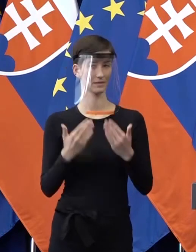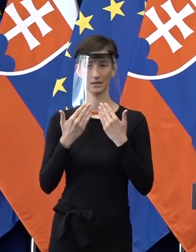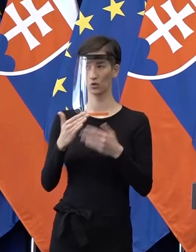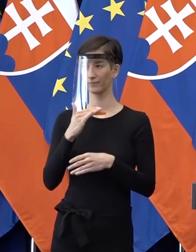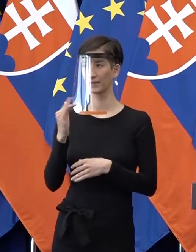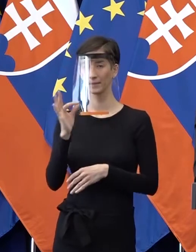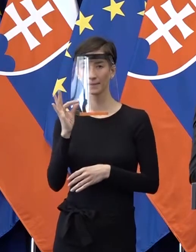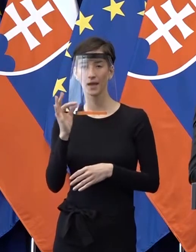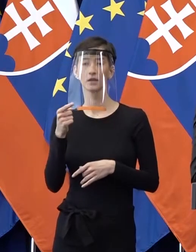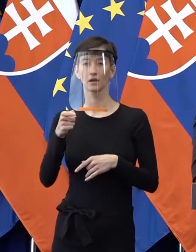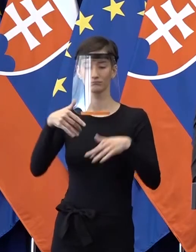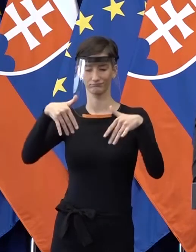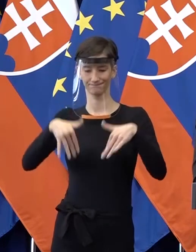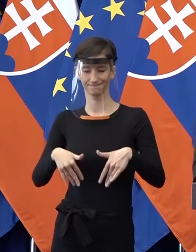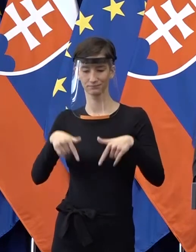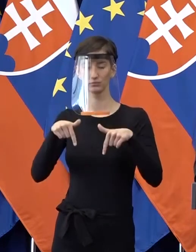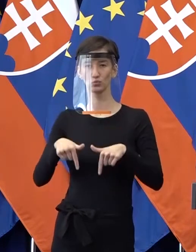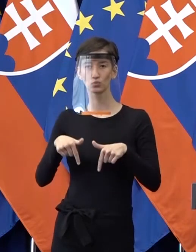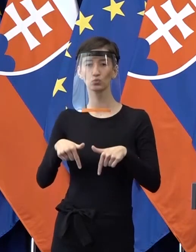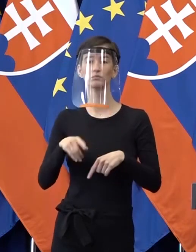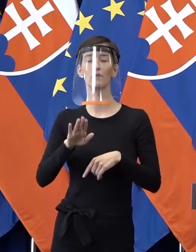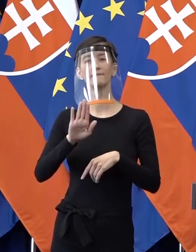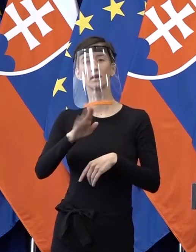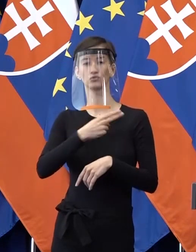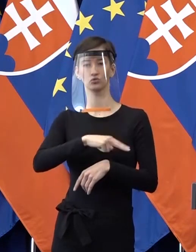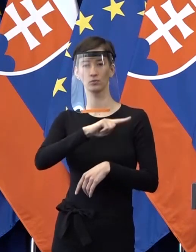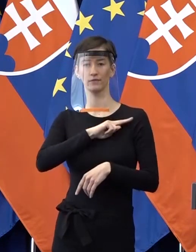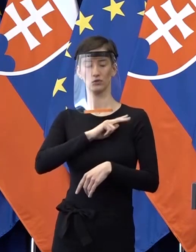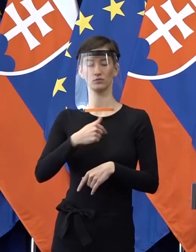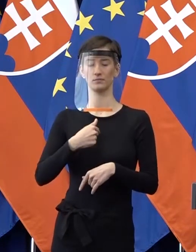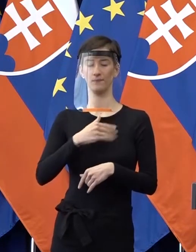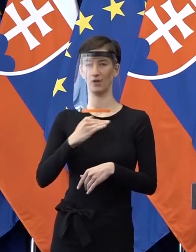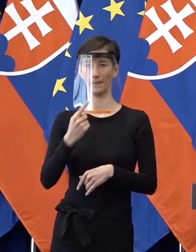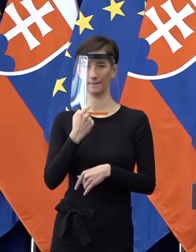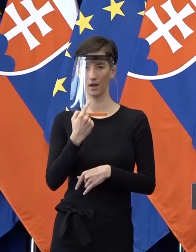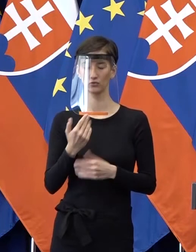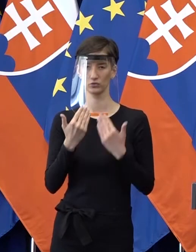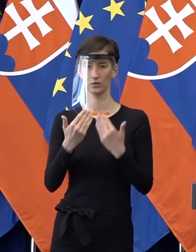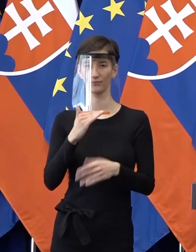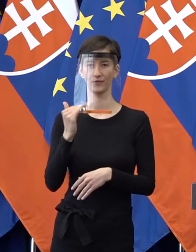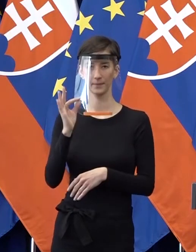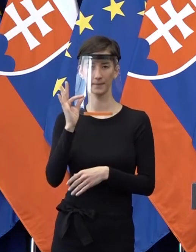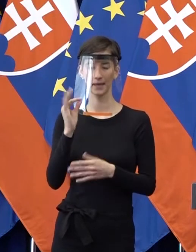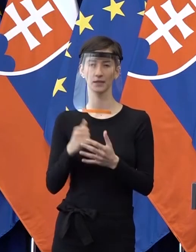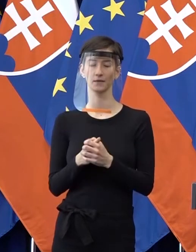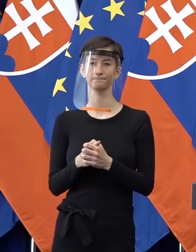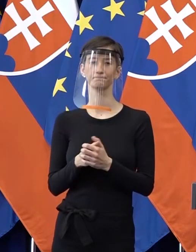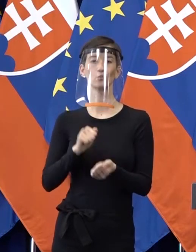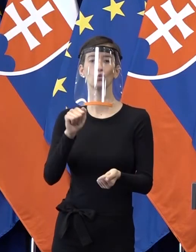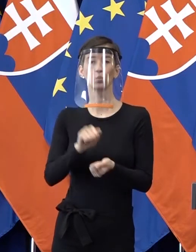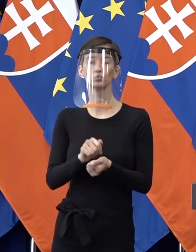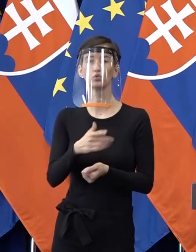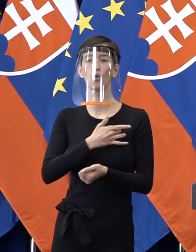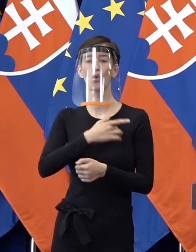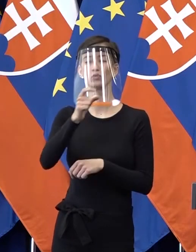pekne, páni, za vašu zodpovednosť alebo zodpovedný prístup k ľuďom, lebo určite každému, kto tú leasingovú